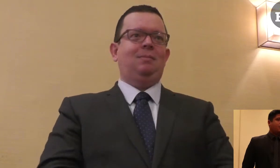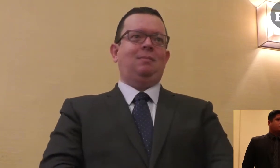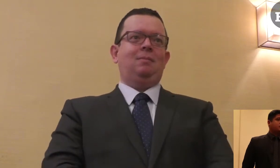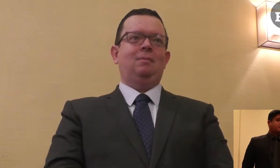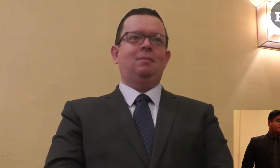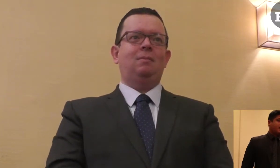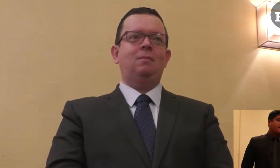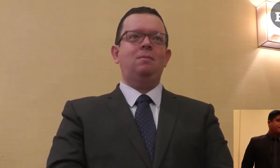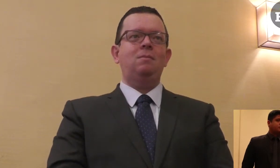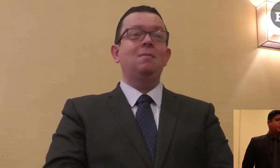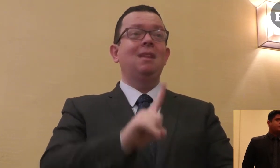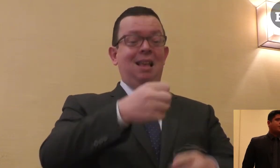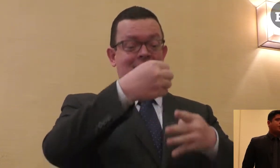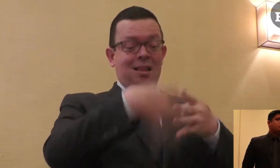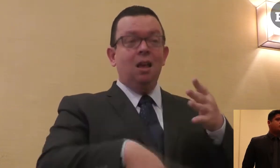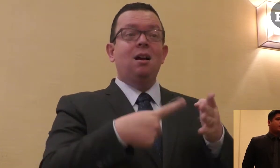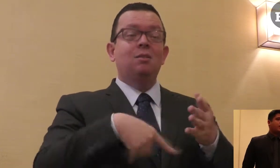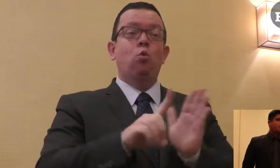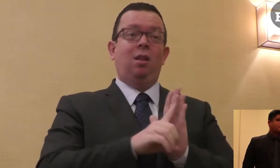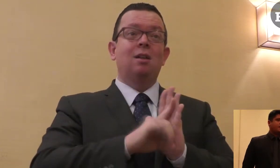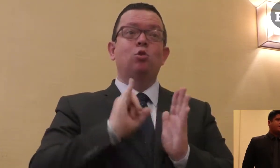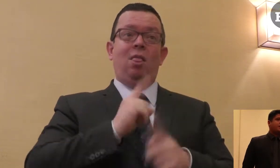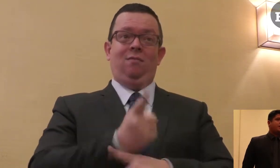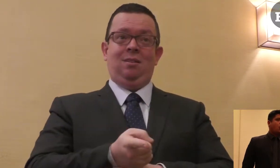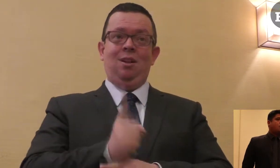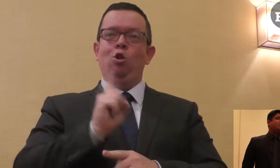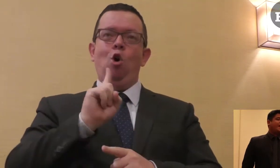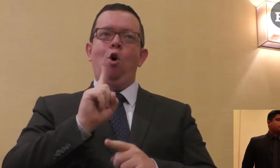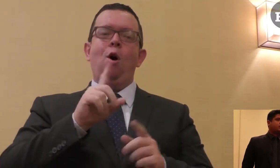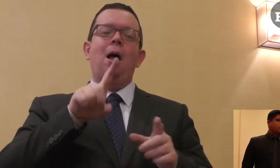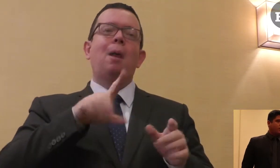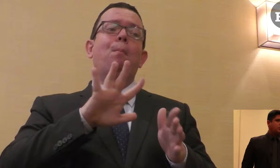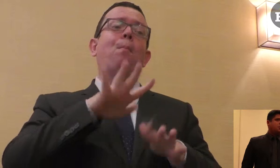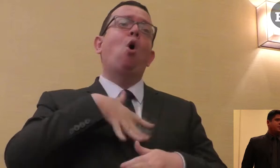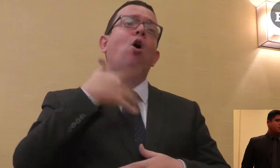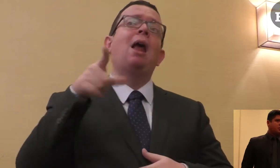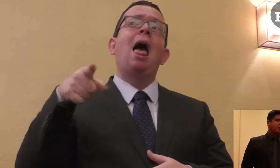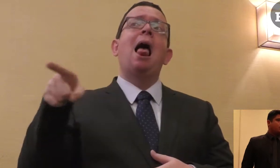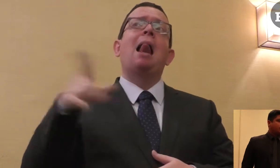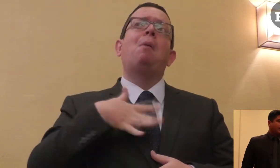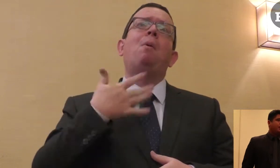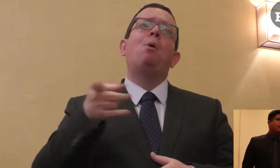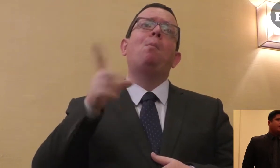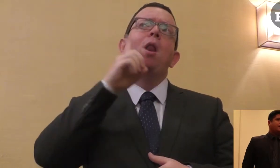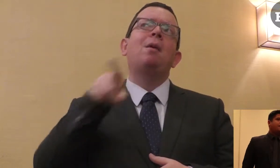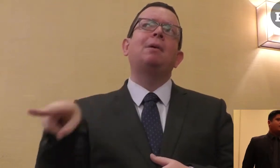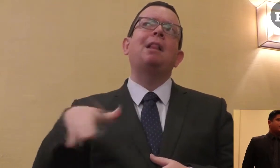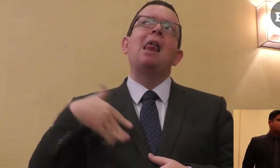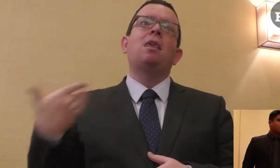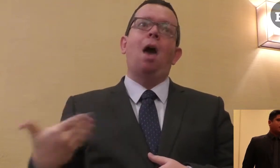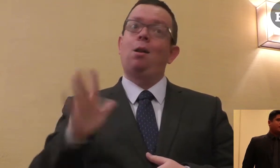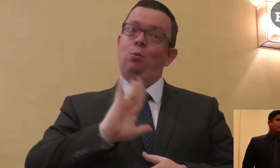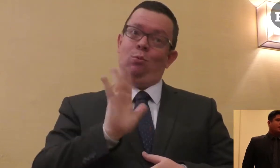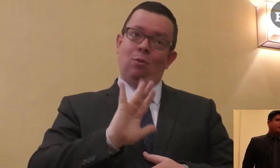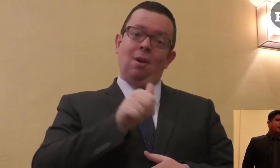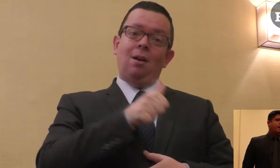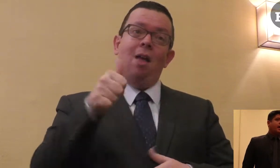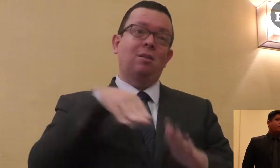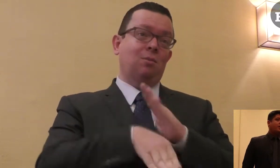concientizar a las personas sobre el uso de la lengua de señas como un derecho lingüístico y patrimonial cultural de las personas sordas. Es algo que